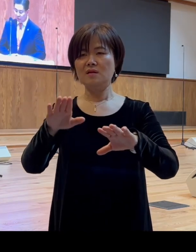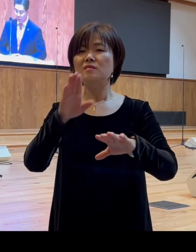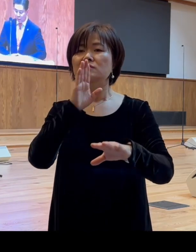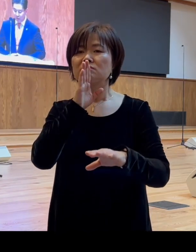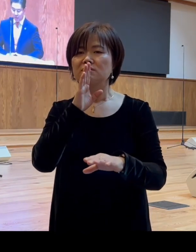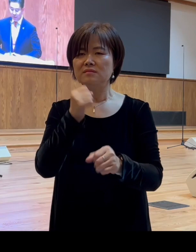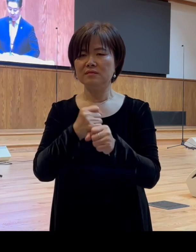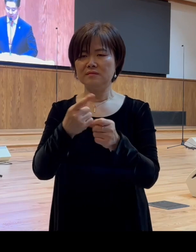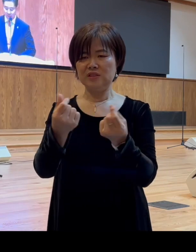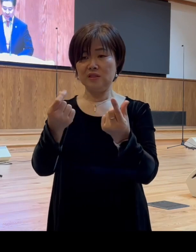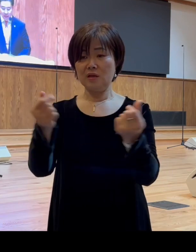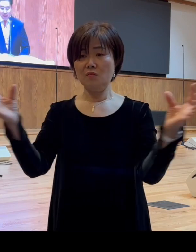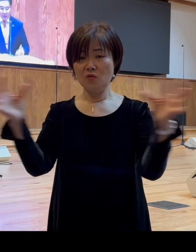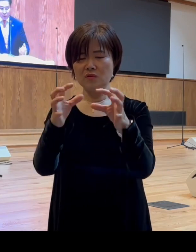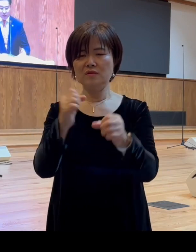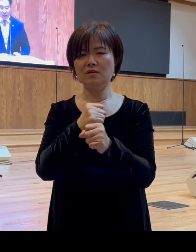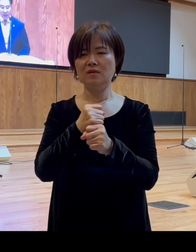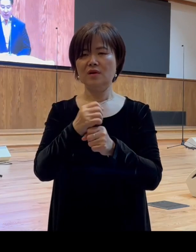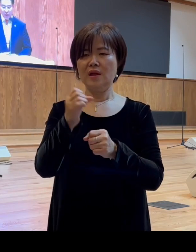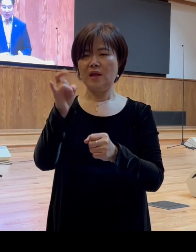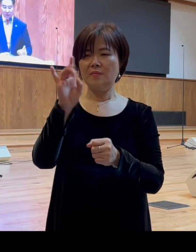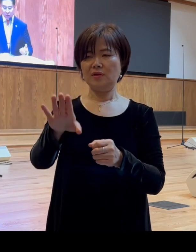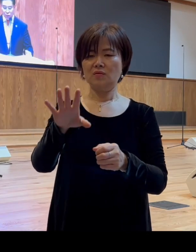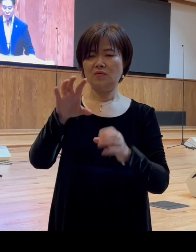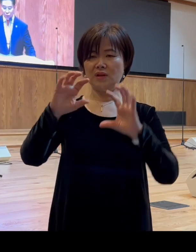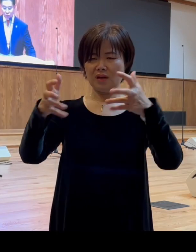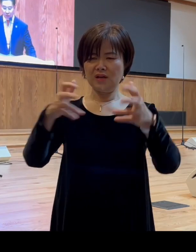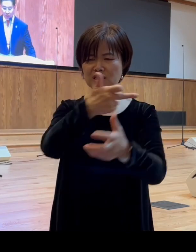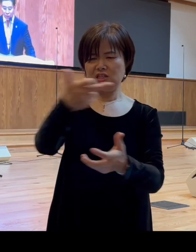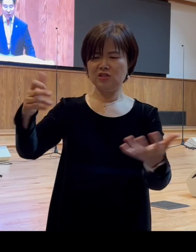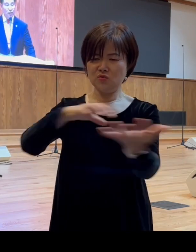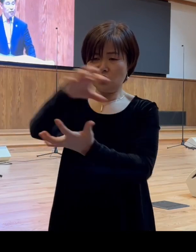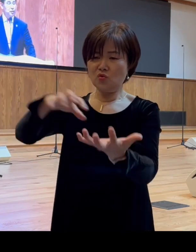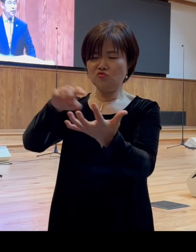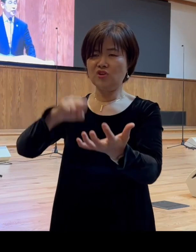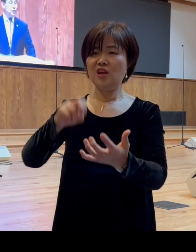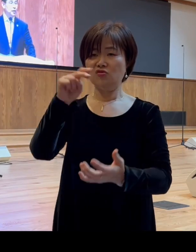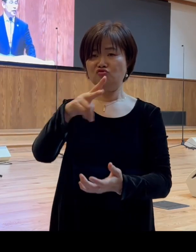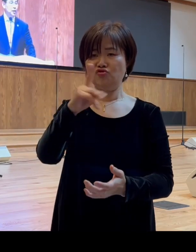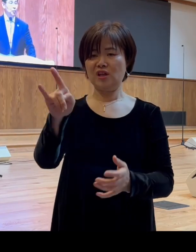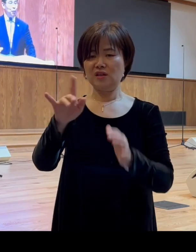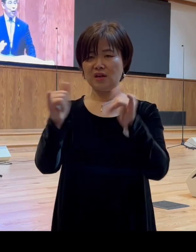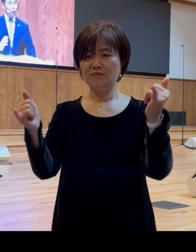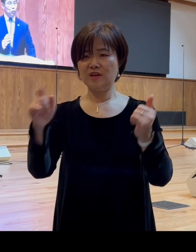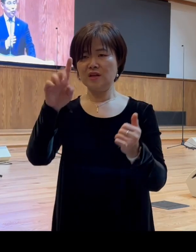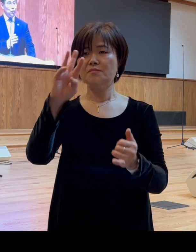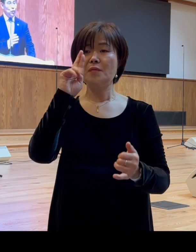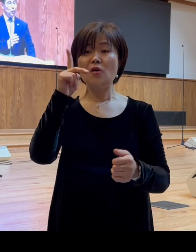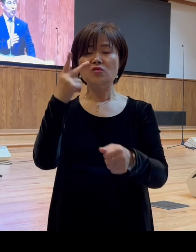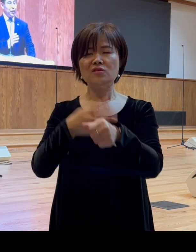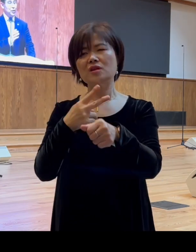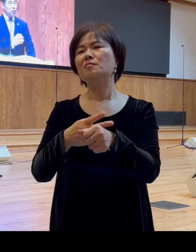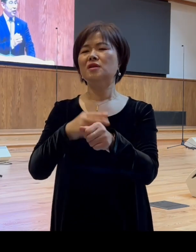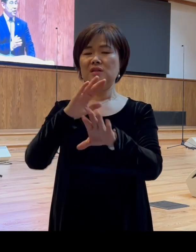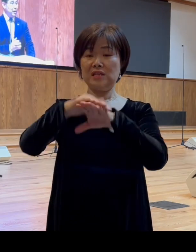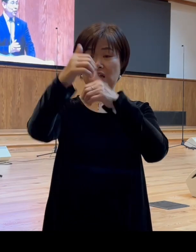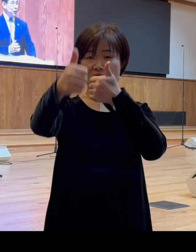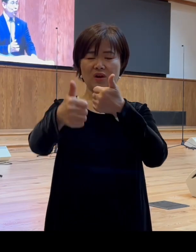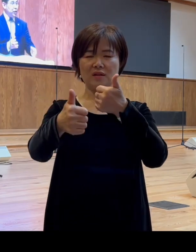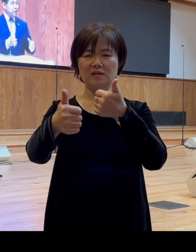있습니다 에베소 극장에 일어난 큰 소동 중에 유대인들은 이 바울을 대적하는 사건이 유대 사회의